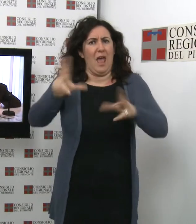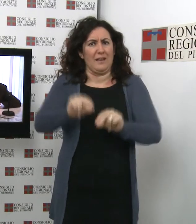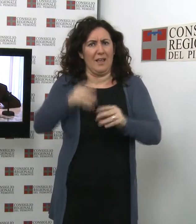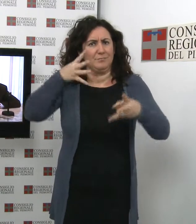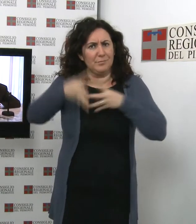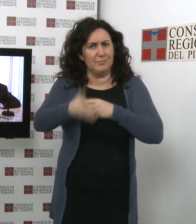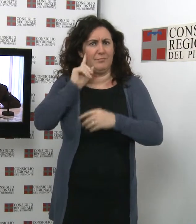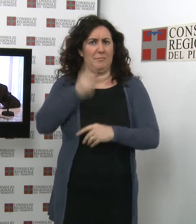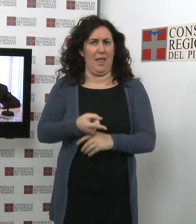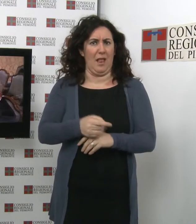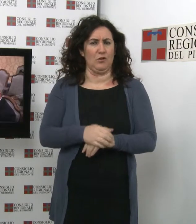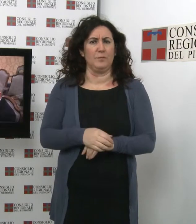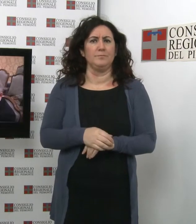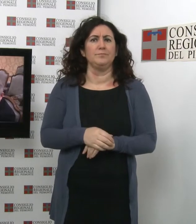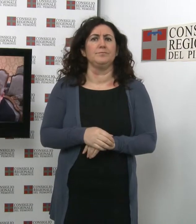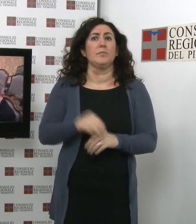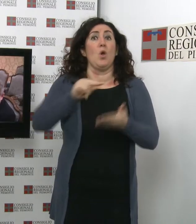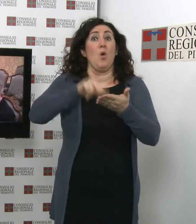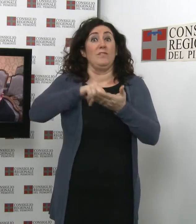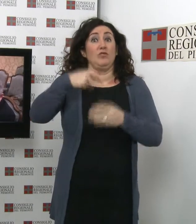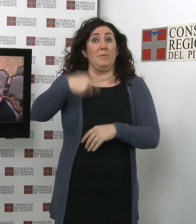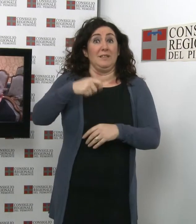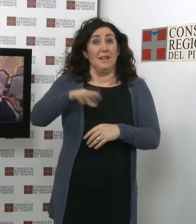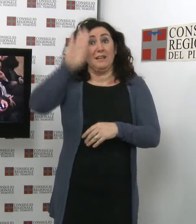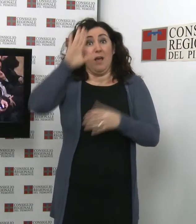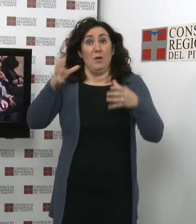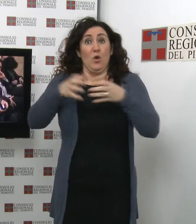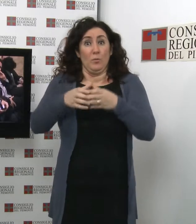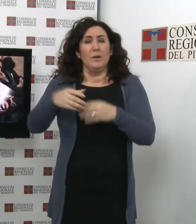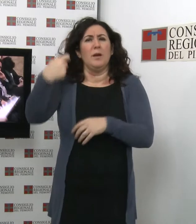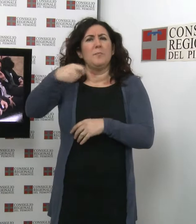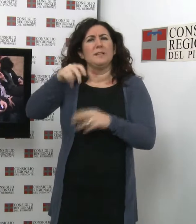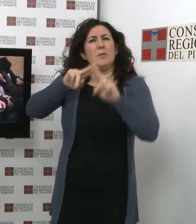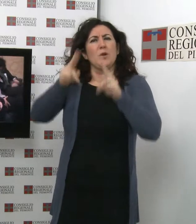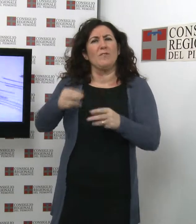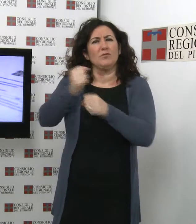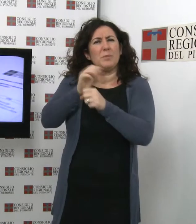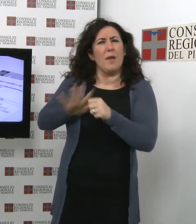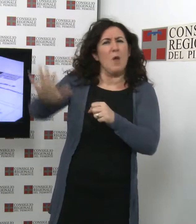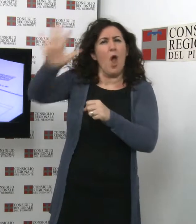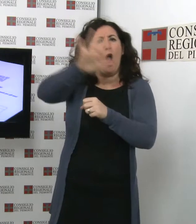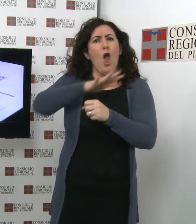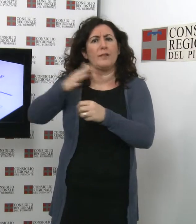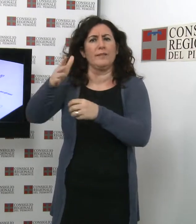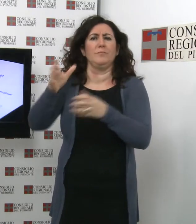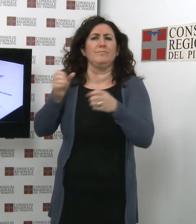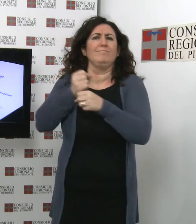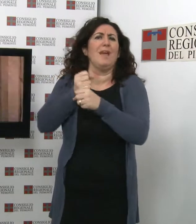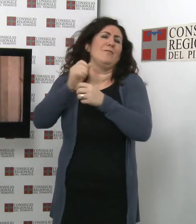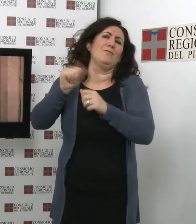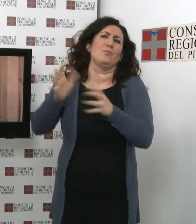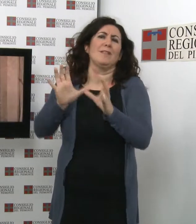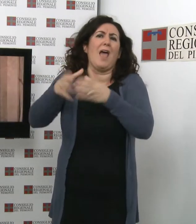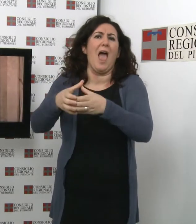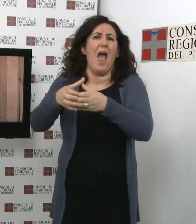L'ufficio di Presidenza e i capigruppo hanno ricevuto una delegazione dei presidenti delle province piemontesi. L'incontro è stato incentrato sulla